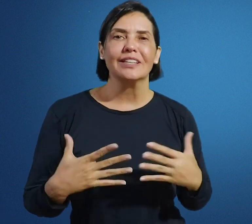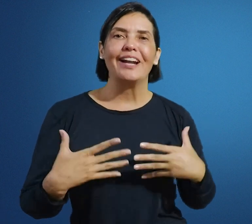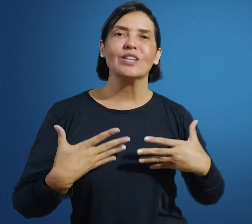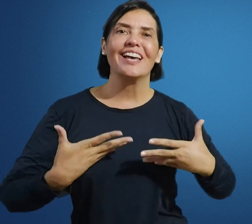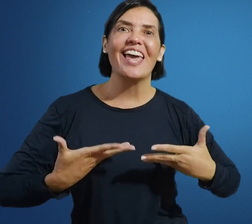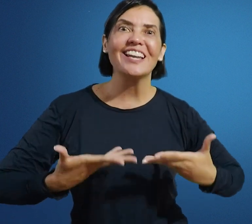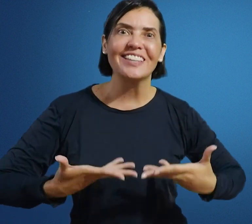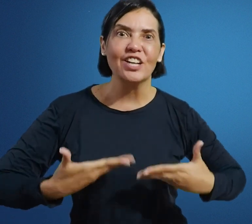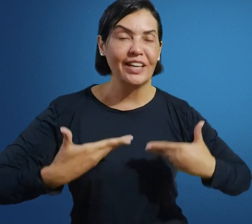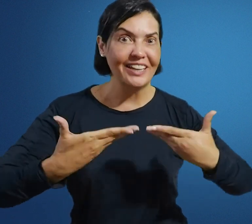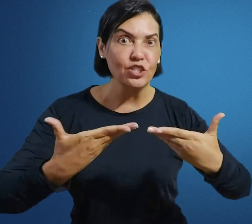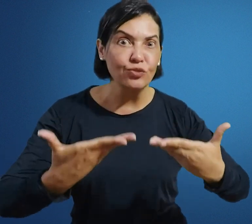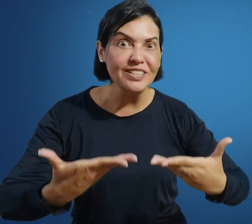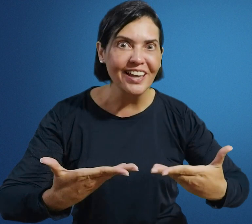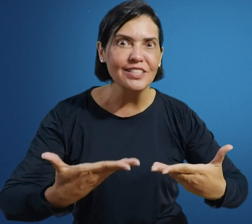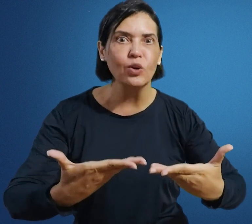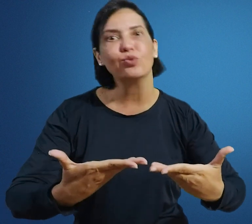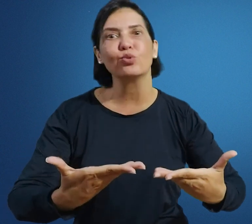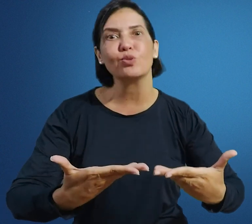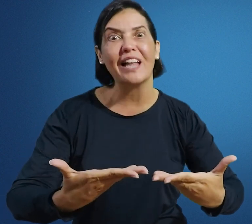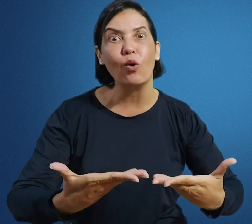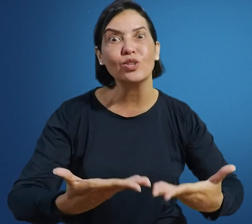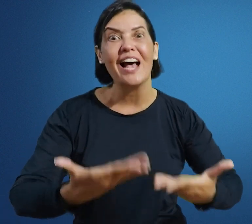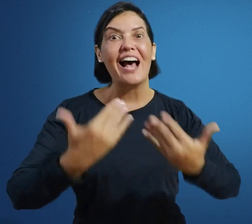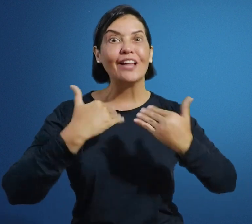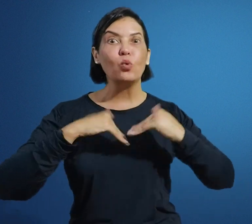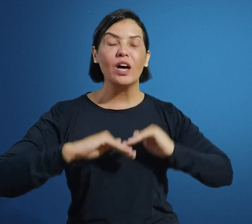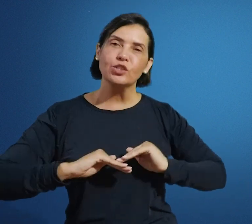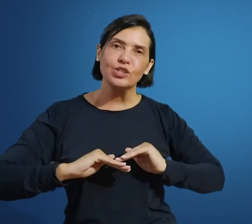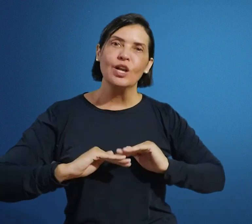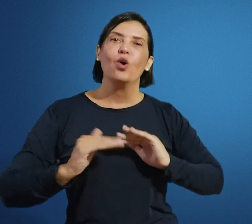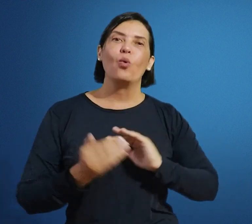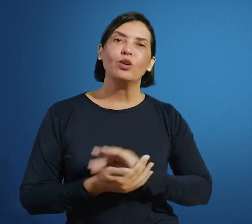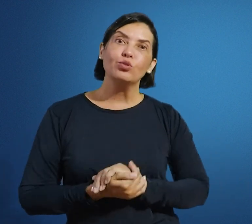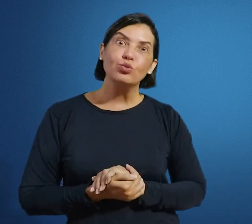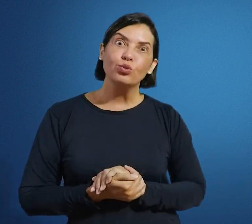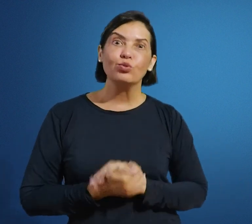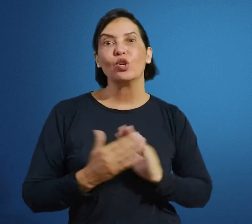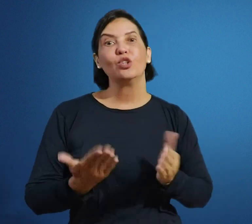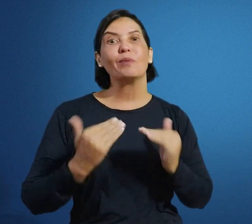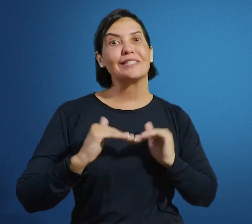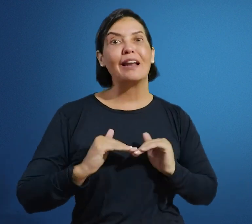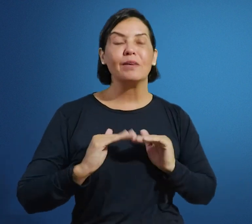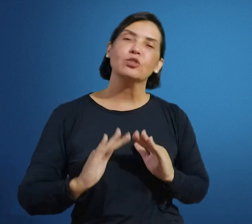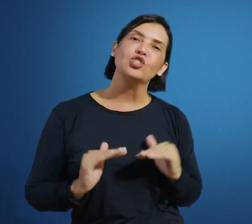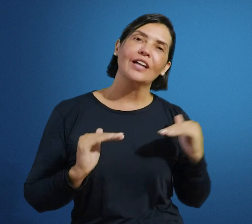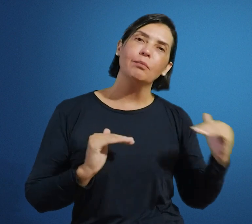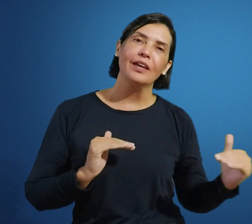da nossa realidade, da realidade de vocês, enquanto futuros pedagogos atuantes, com alunos surdos, numa sala mista, onde há também